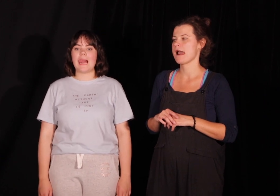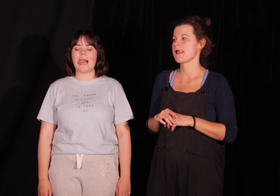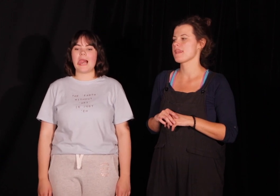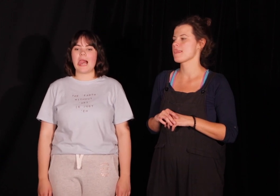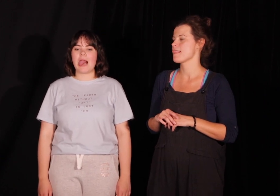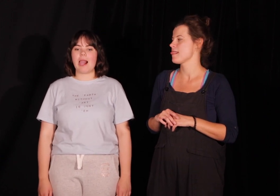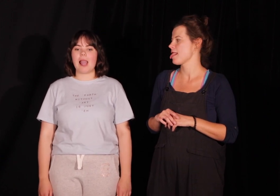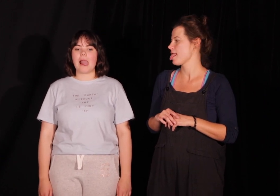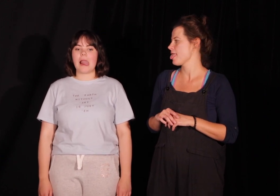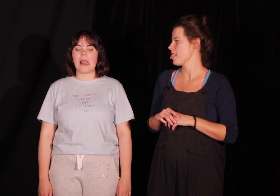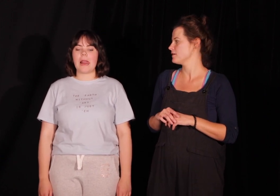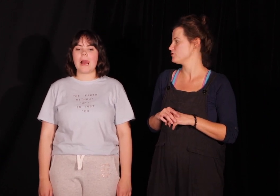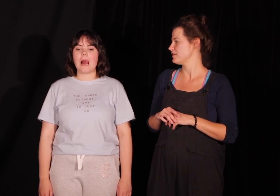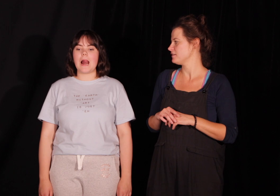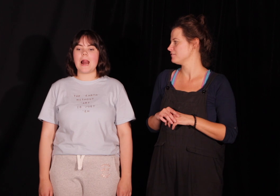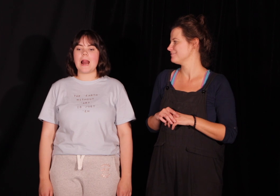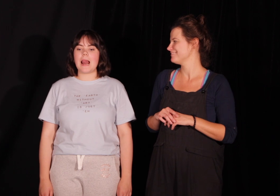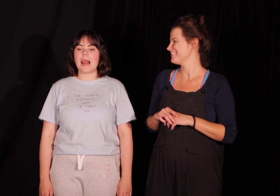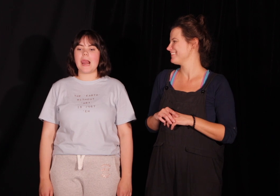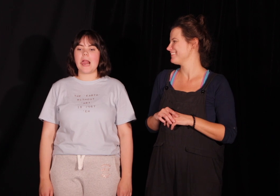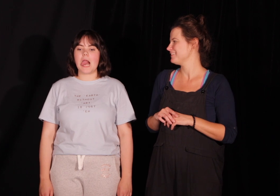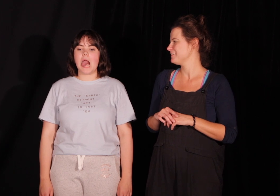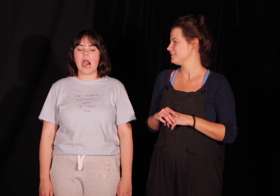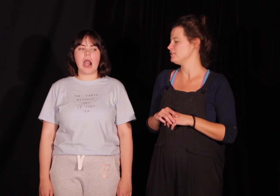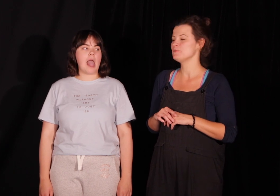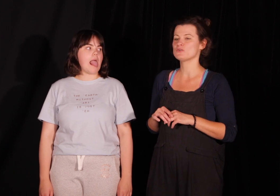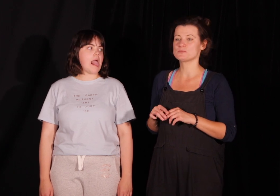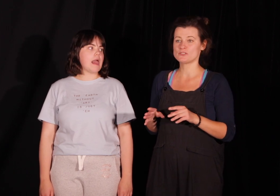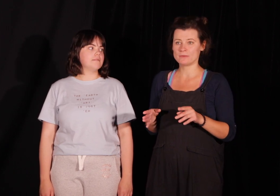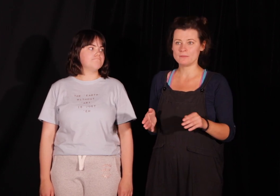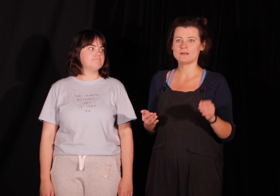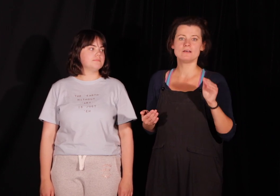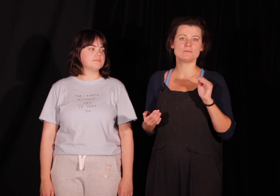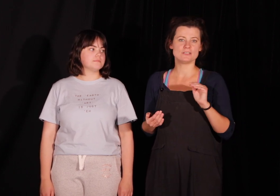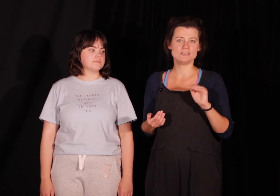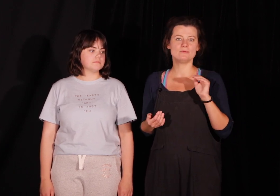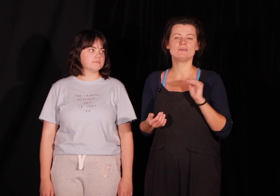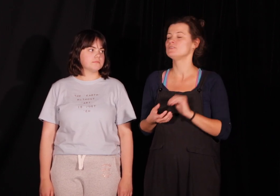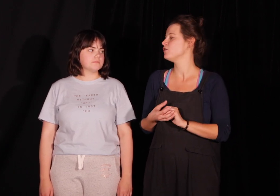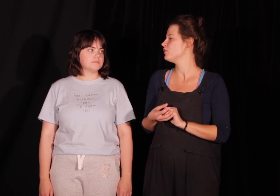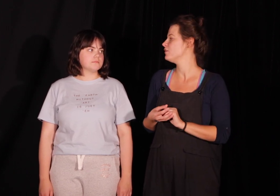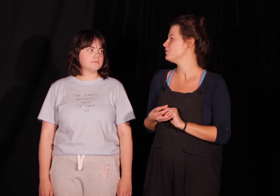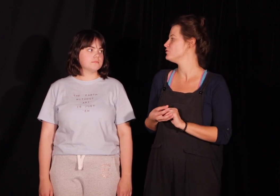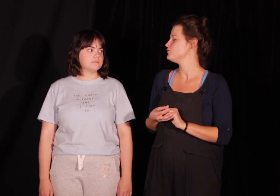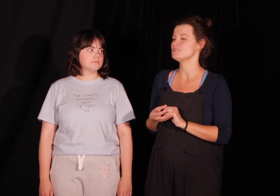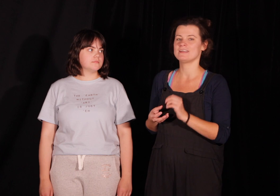Mhm. Świetnie. I tym oto sposobem przejdziemy do ćwiczeń